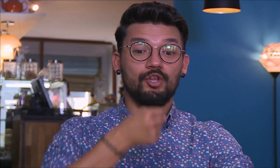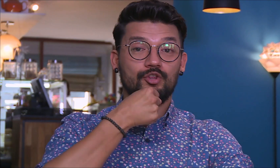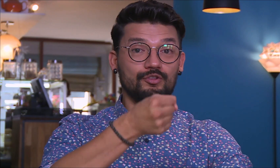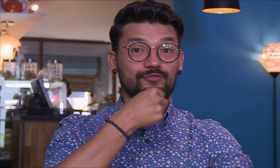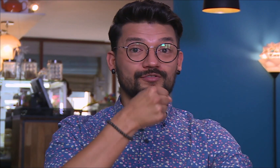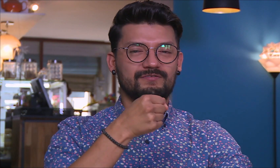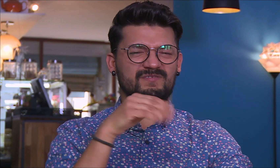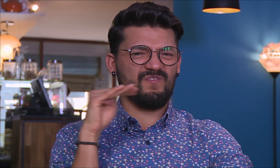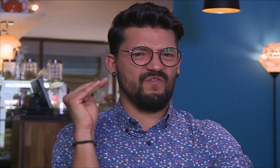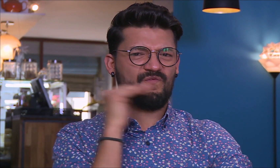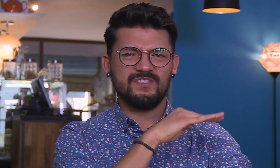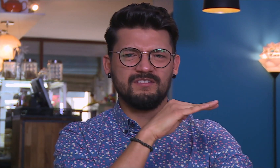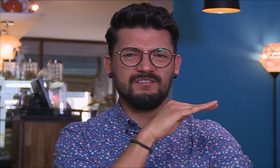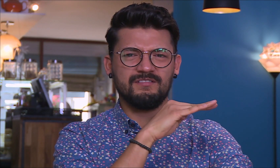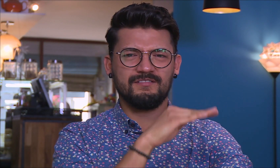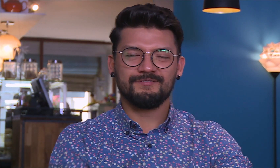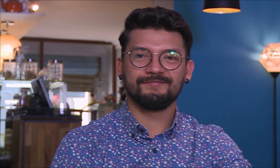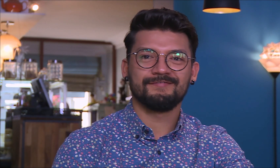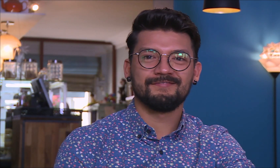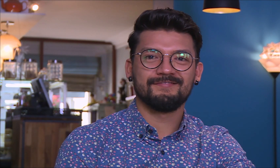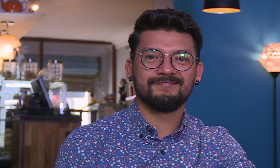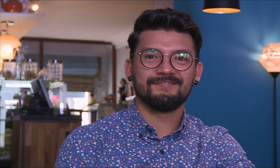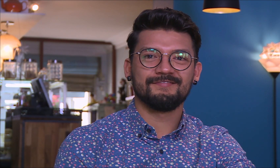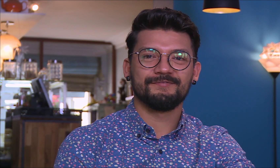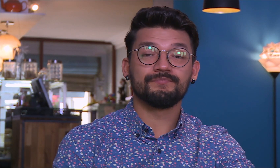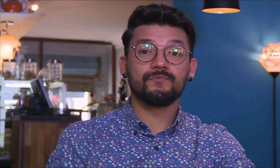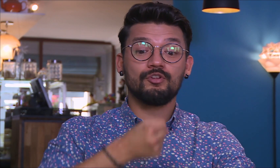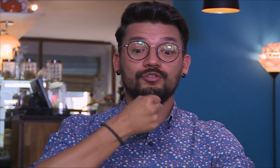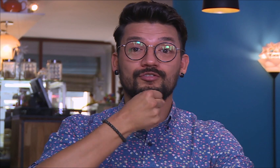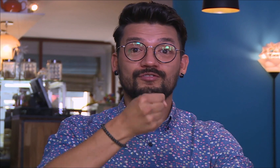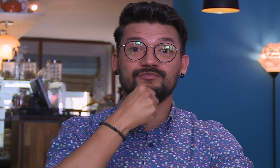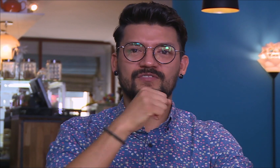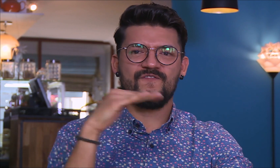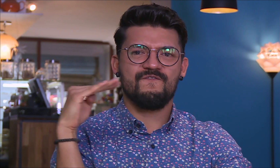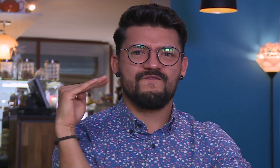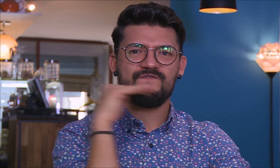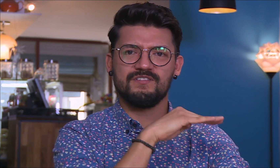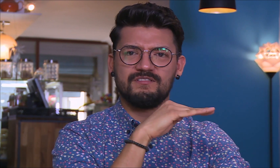Esta es la seña. Así. Noticias falsas.